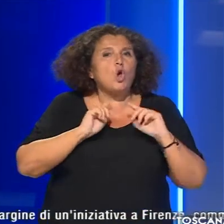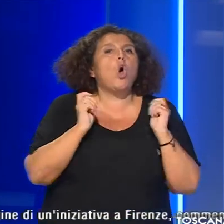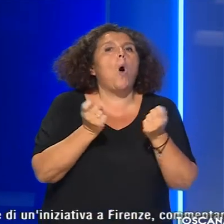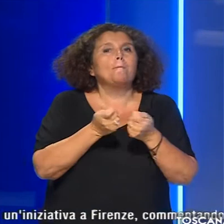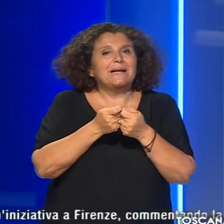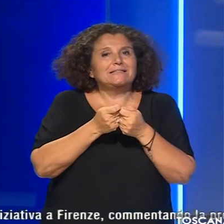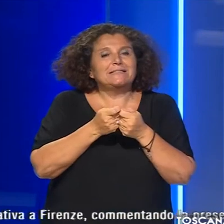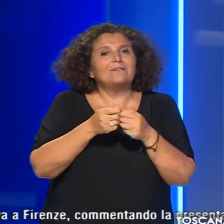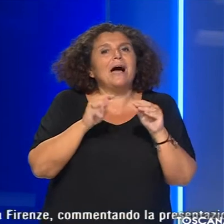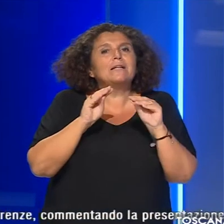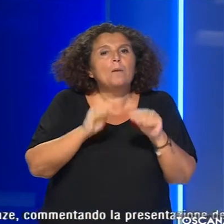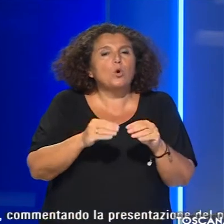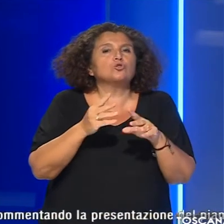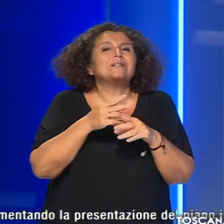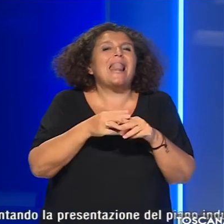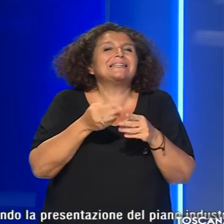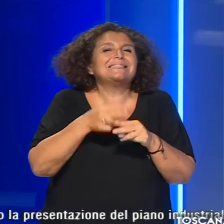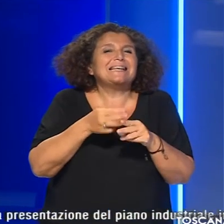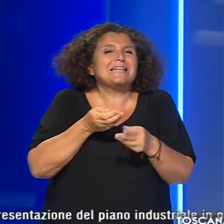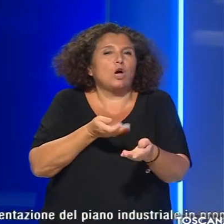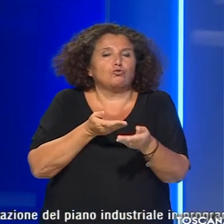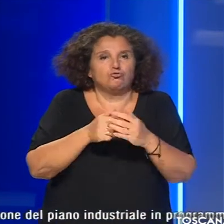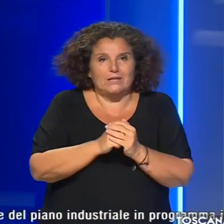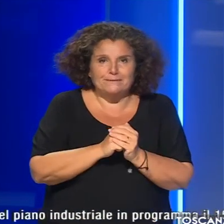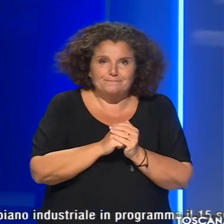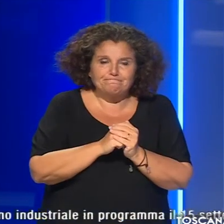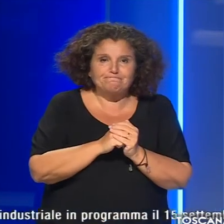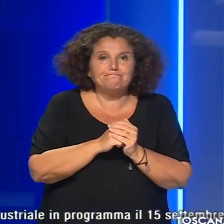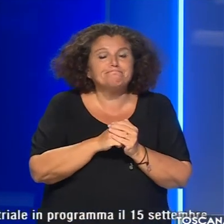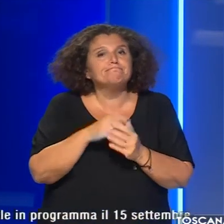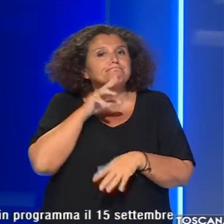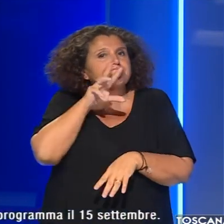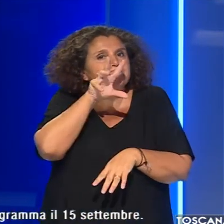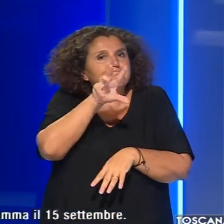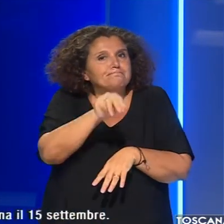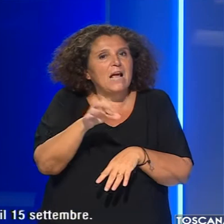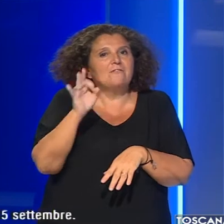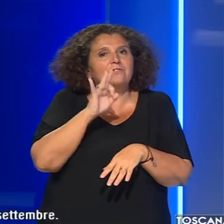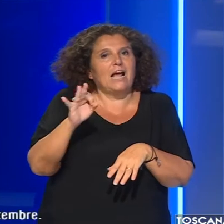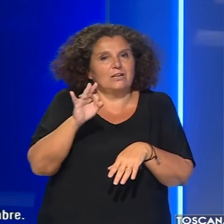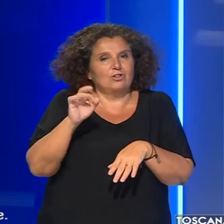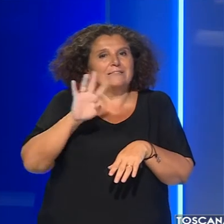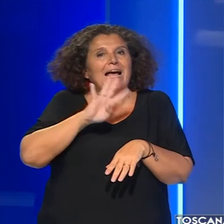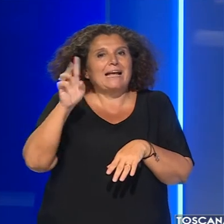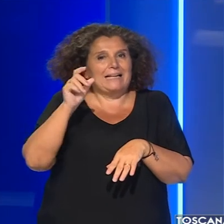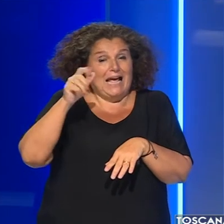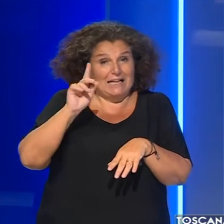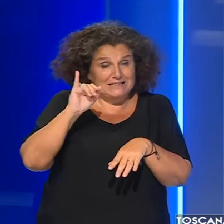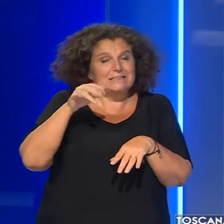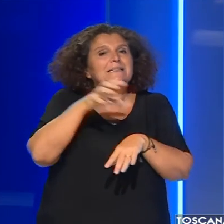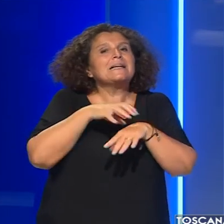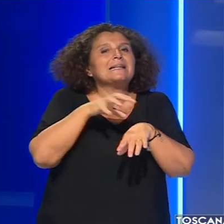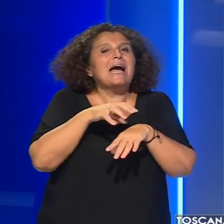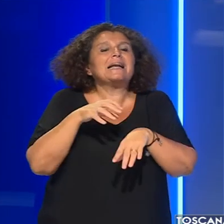del ruolo della siderurgia. Lo ha detto Francesca Redavi segretaria generale